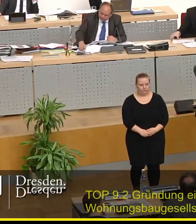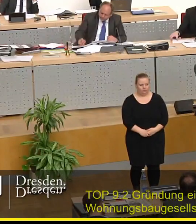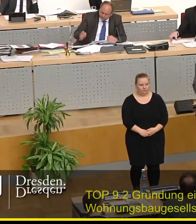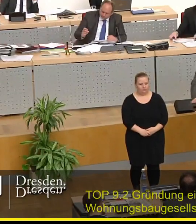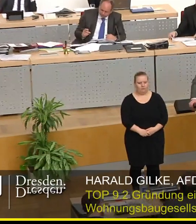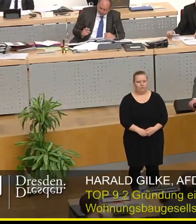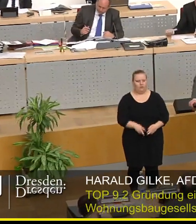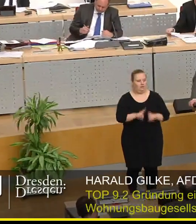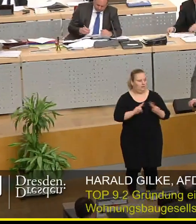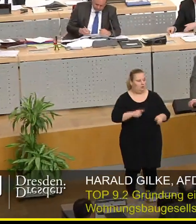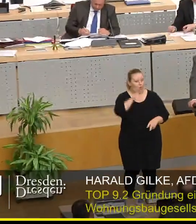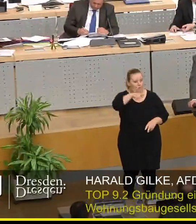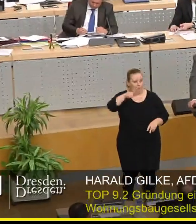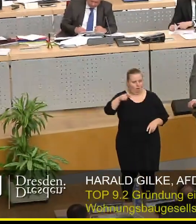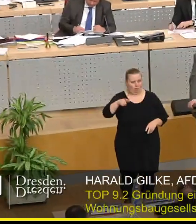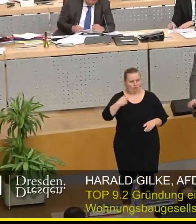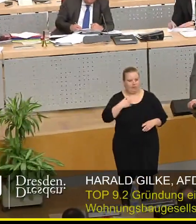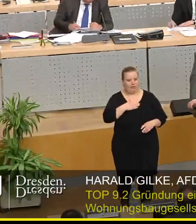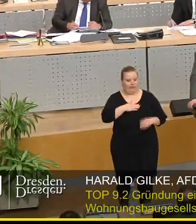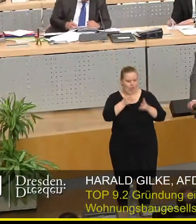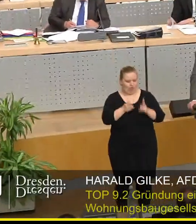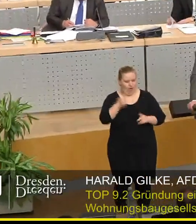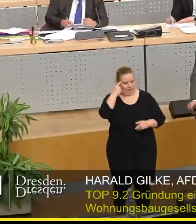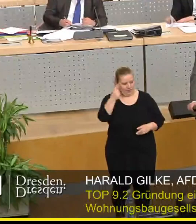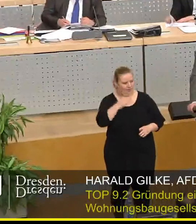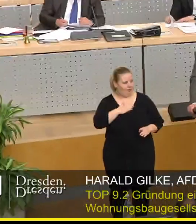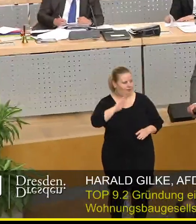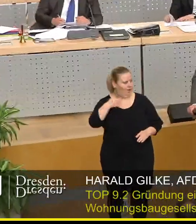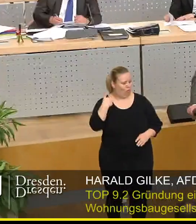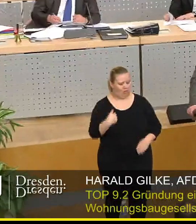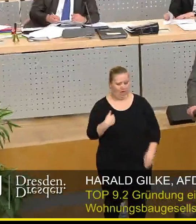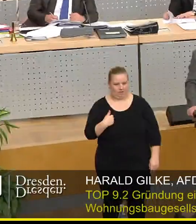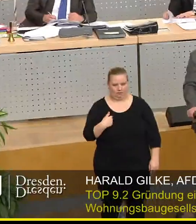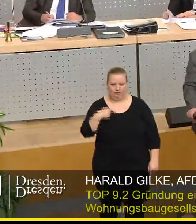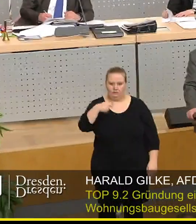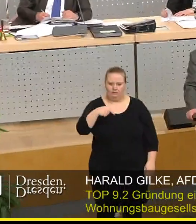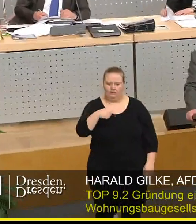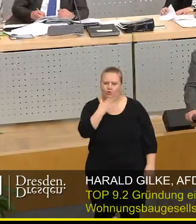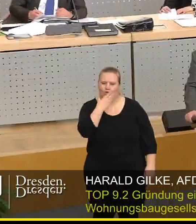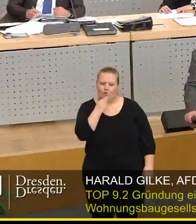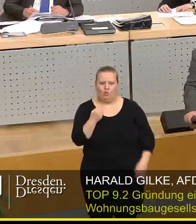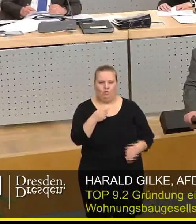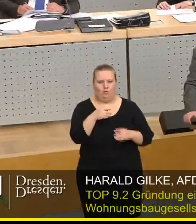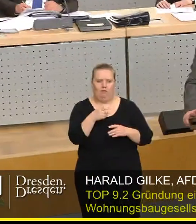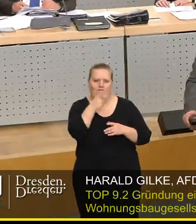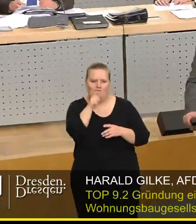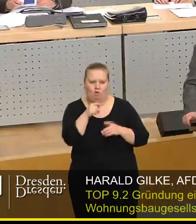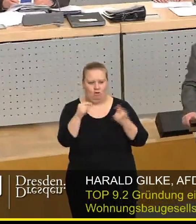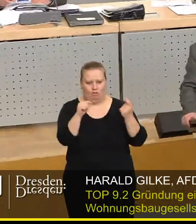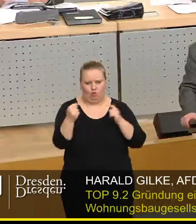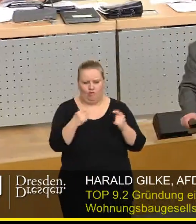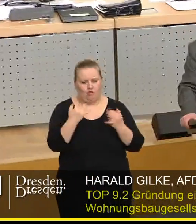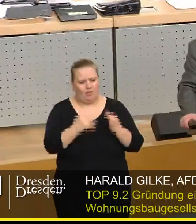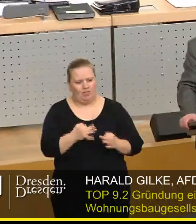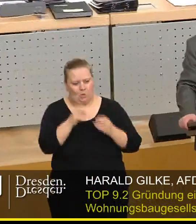Sehr geehrter Herr Oberbürgermeister, verehrte Stadträte, sehr geehrte Damen und Herren, wir reden hier über so viele schöne Dinge, vielleicht soll man es auch mal ein bisschen